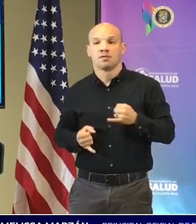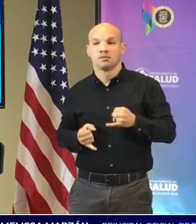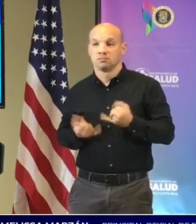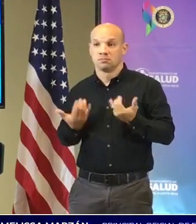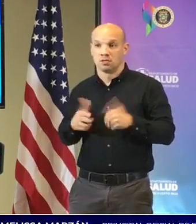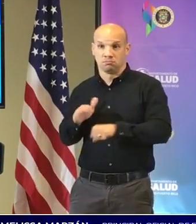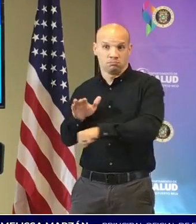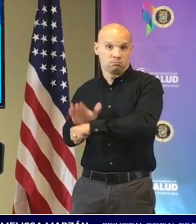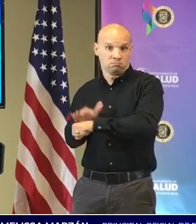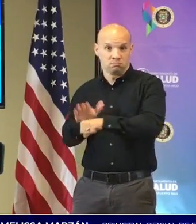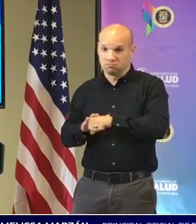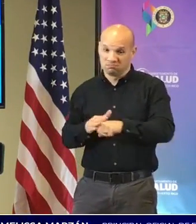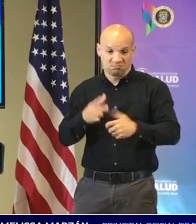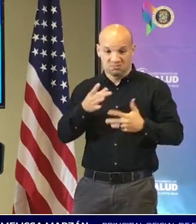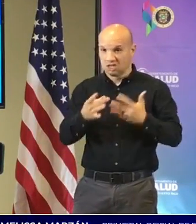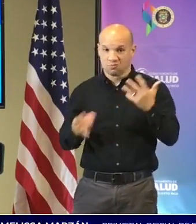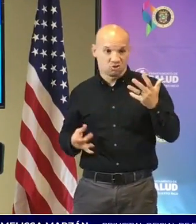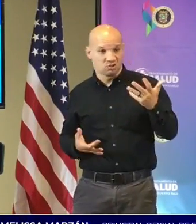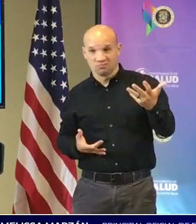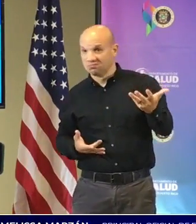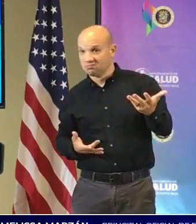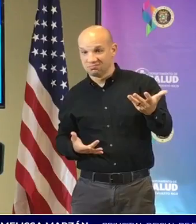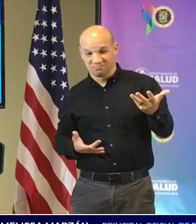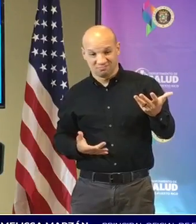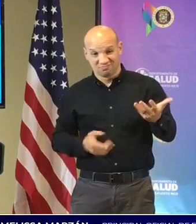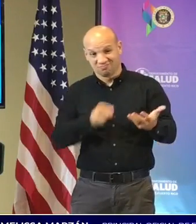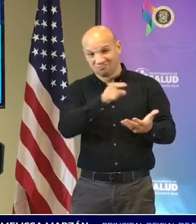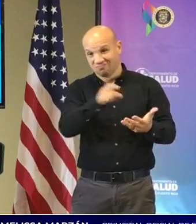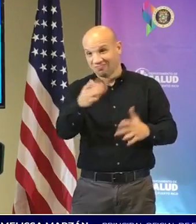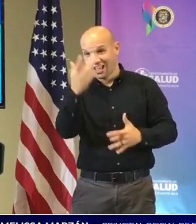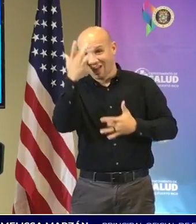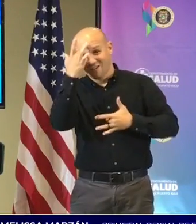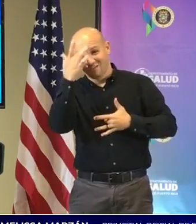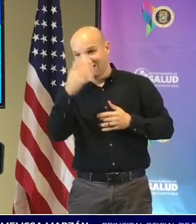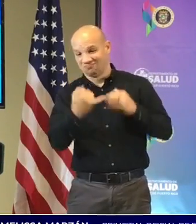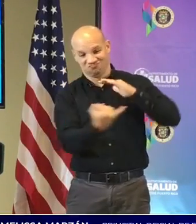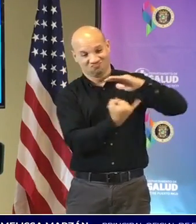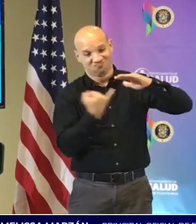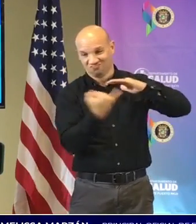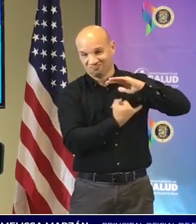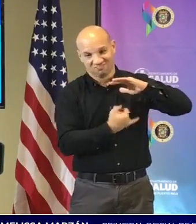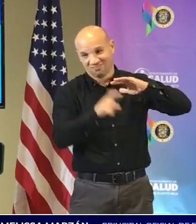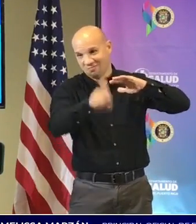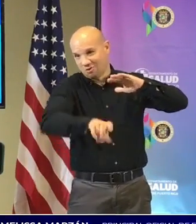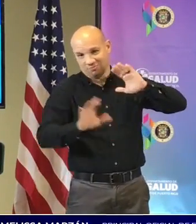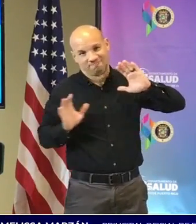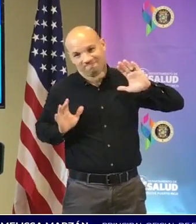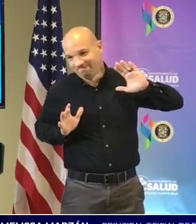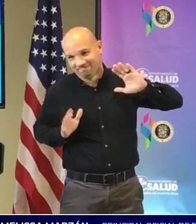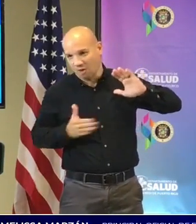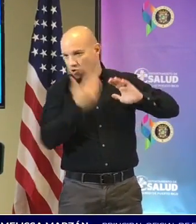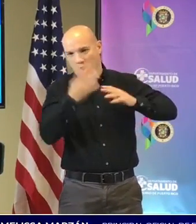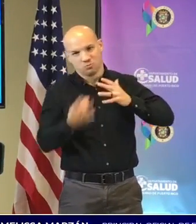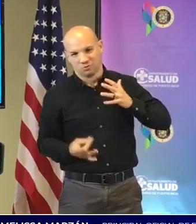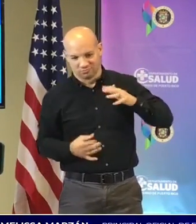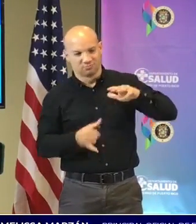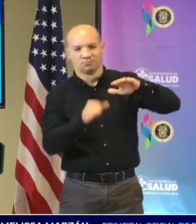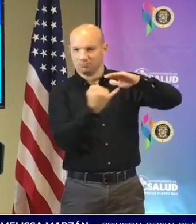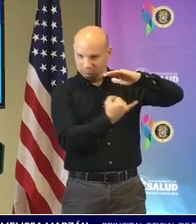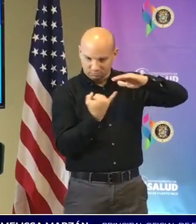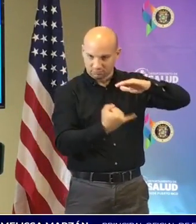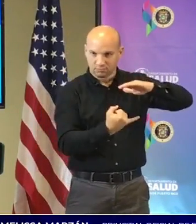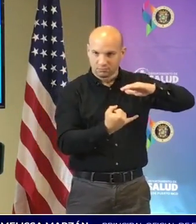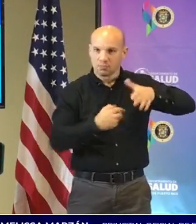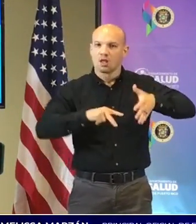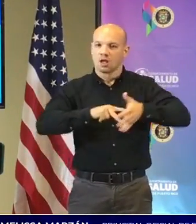algunas opciones las candidatas que estaban en aislamiento se tenían que quedar en aislamiento eso no era opcional así que la actividad